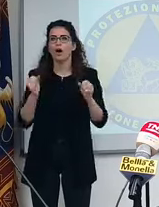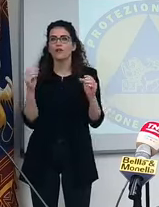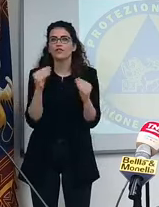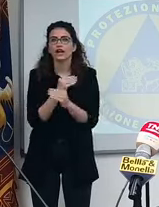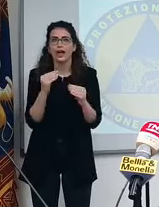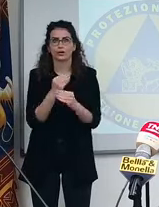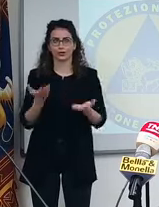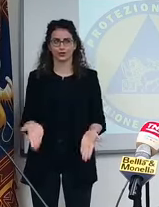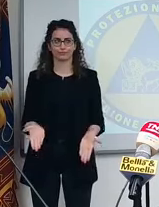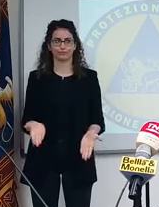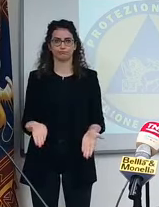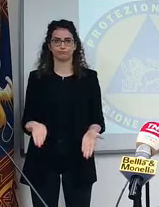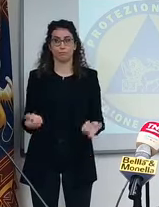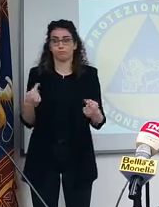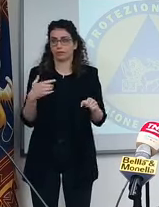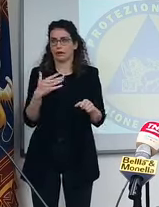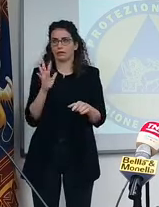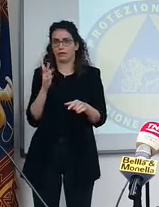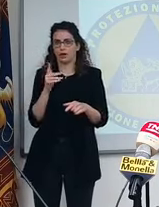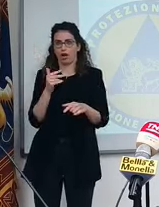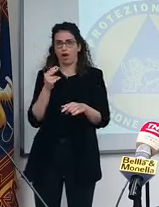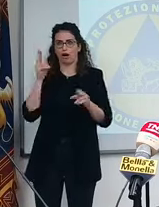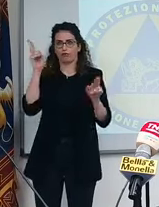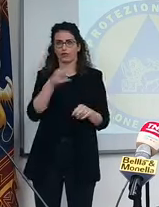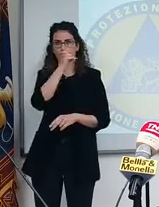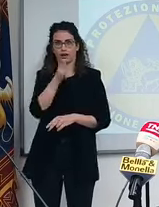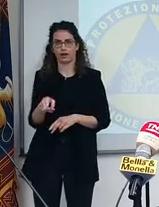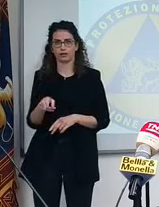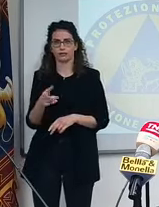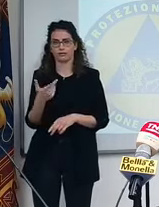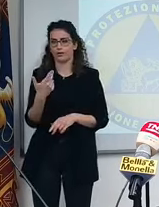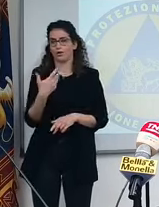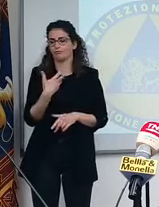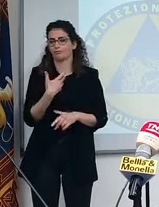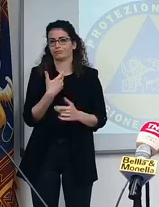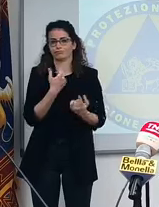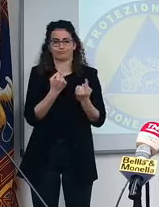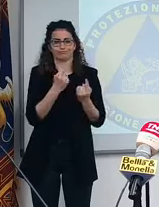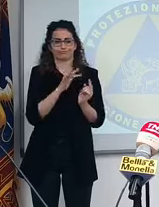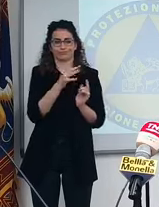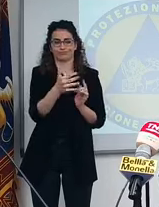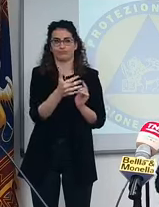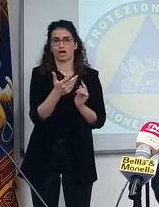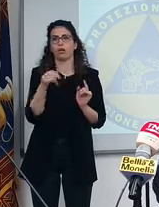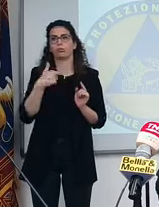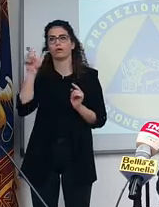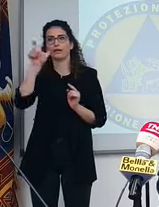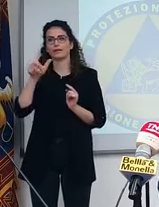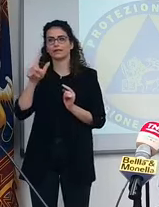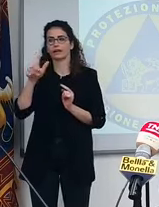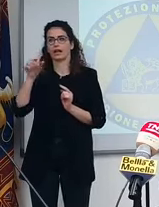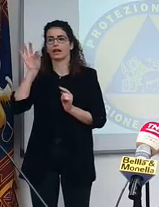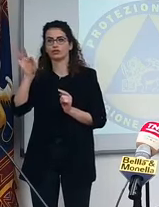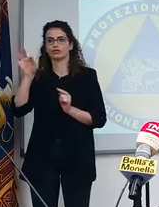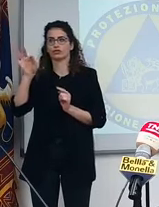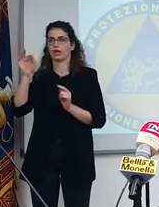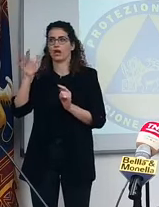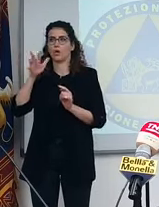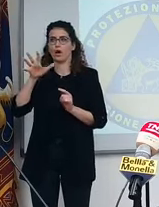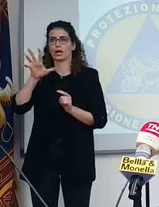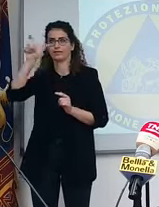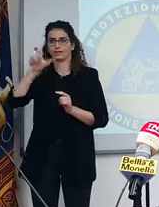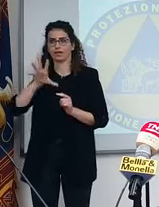Boh, no, perché sembra che sia proibito dirlo. Cioè, noi siamo fuori scala, ma lo è anche tutto il centro d'Italia, lo è gran parte dell'Italia. Questa